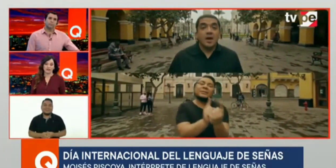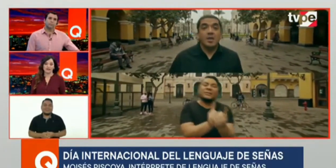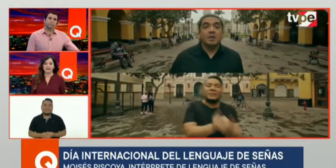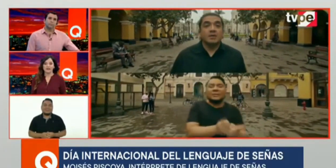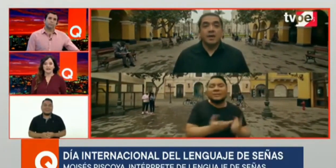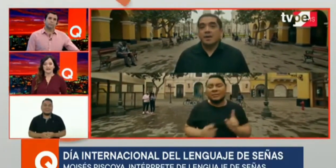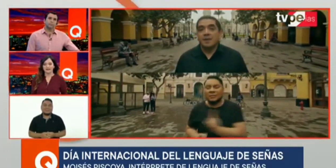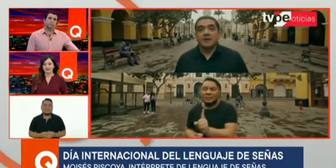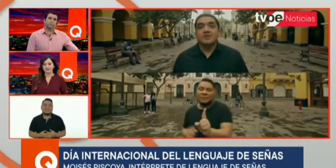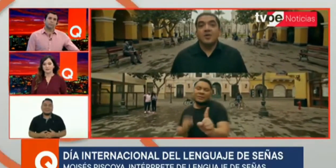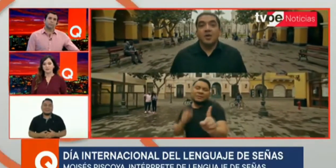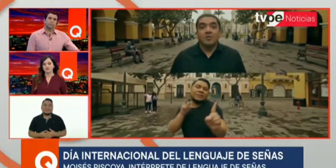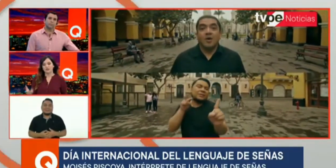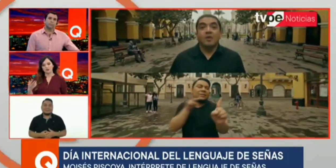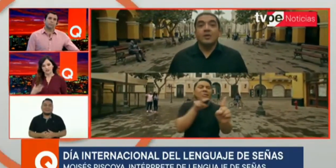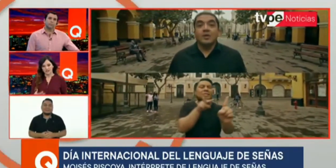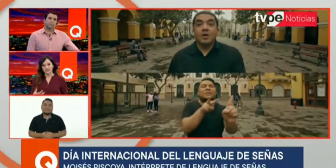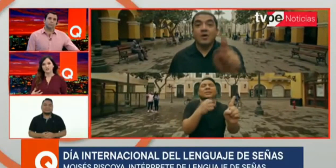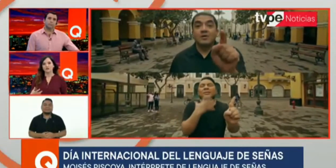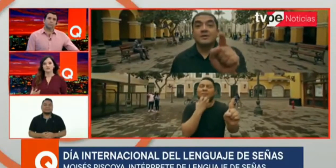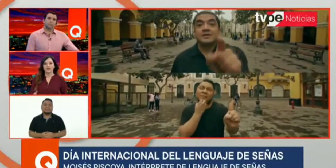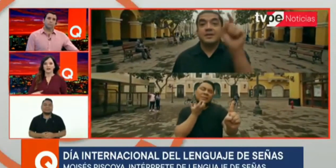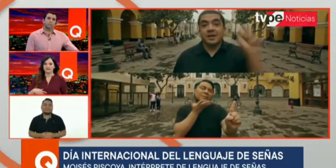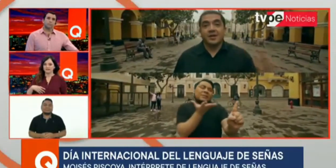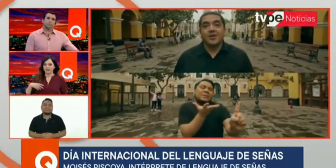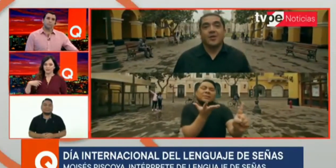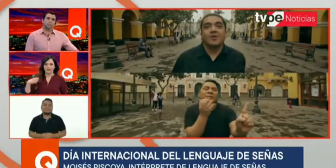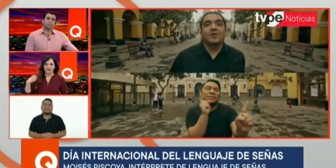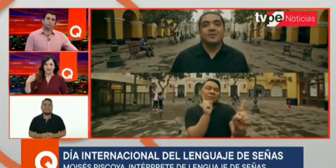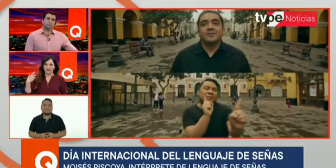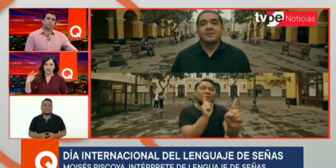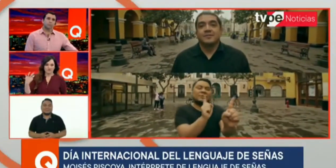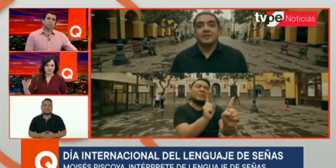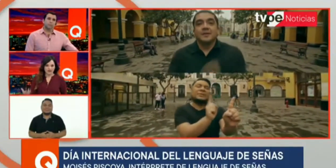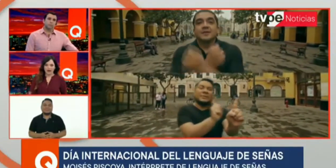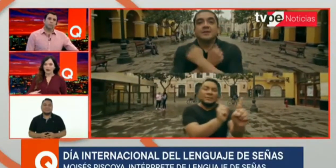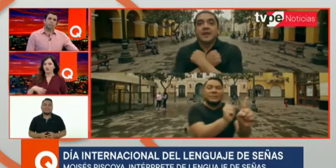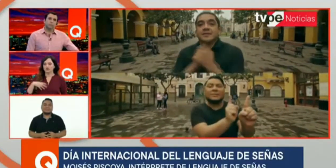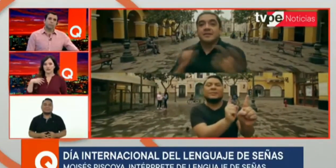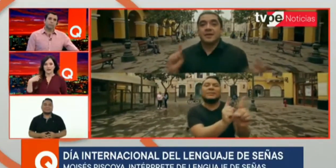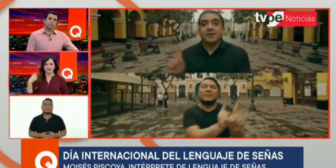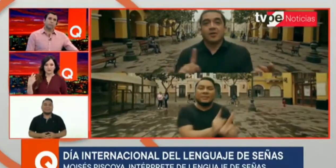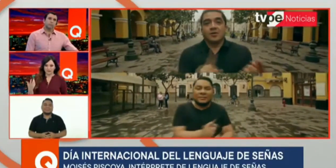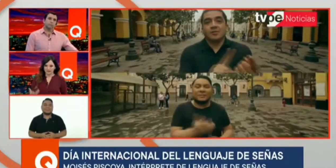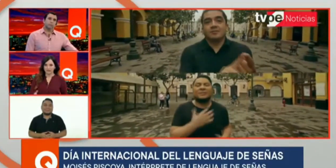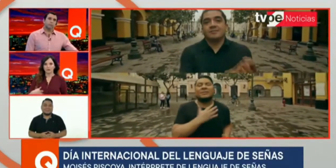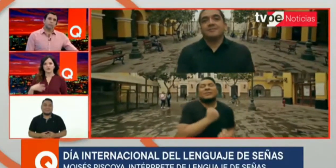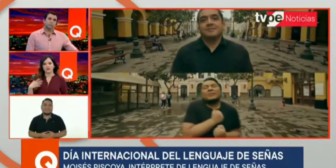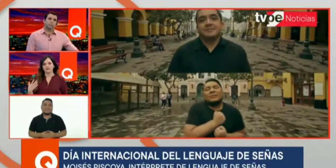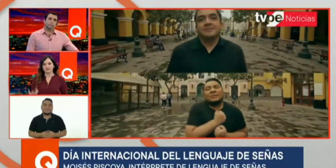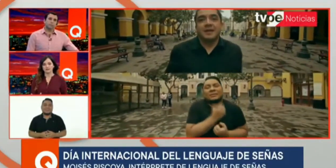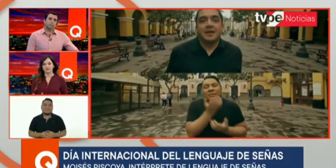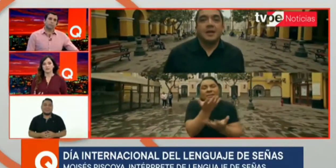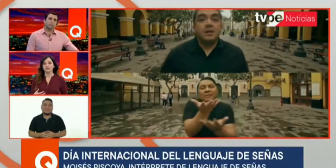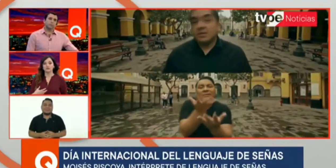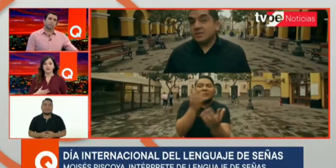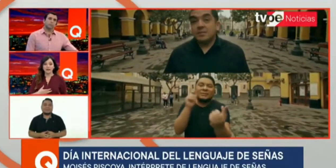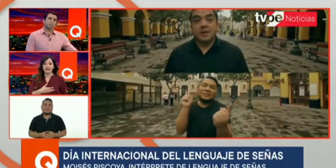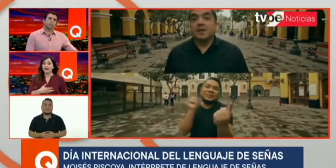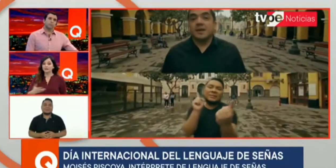hacemos que el contenido, sea este oficial o sea informativo o sea entretenimiento, llegue a